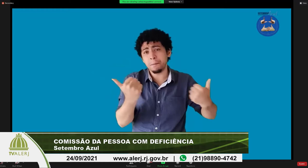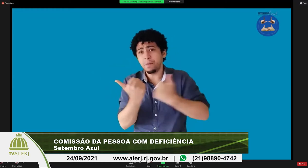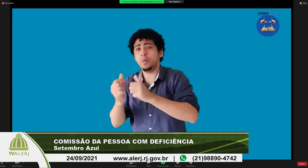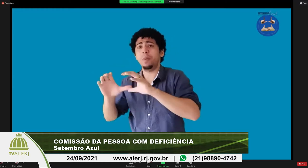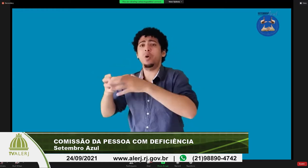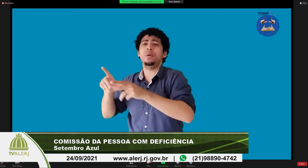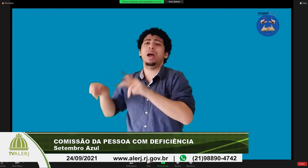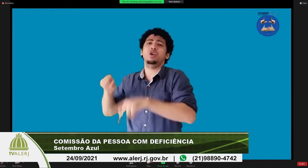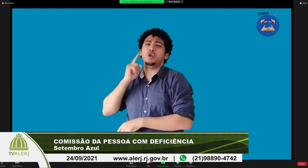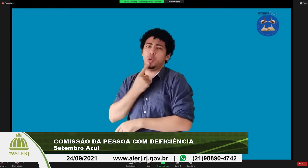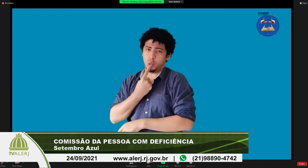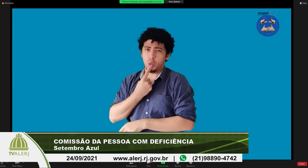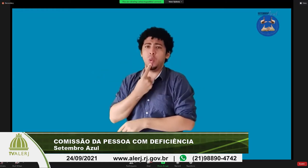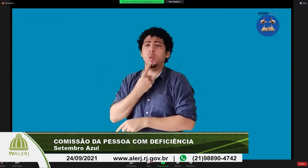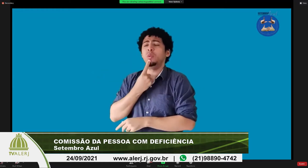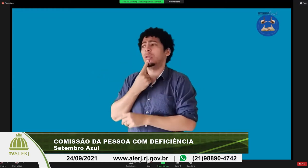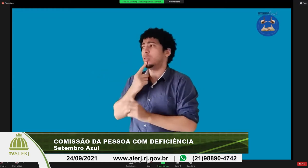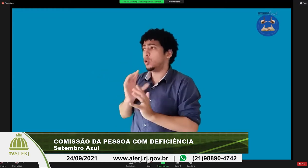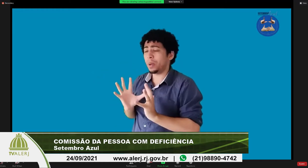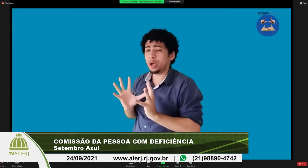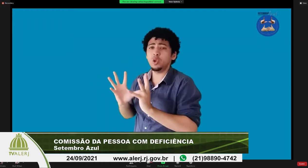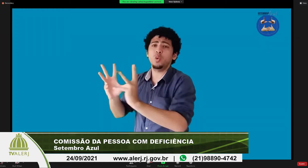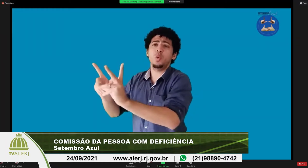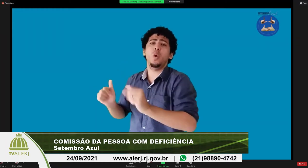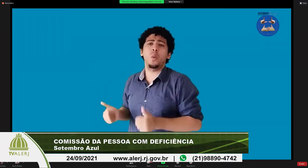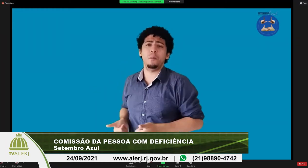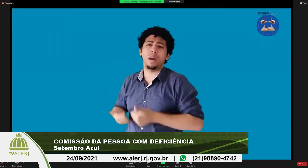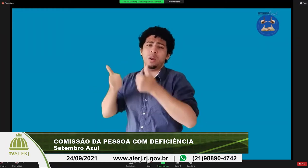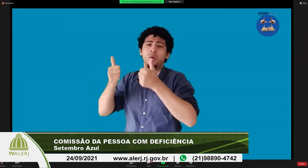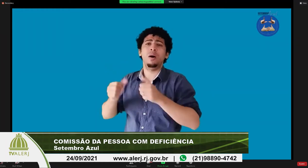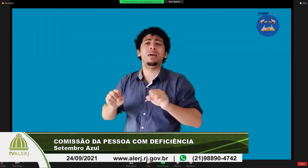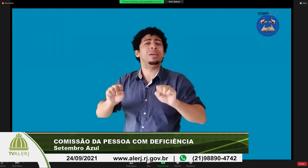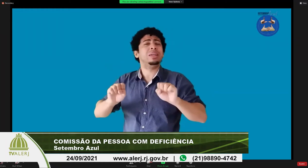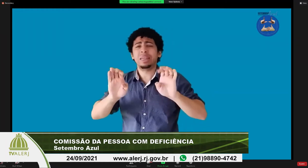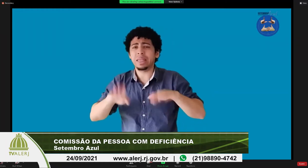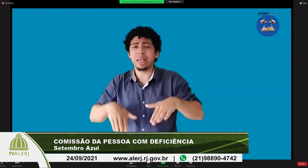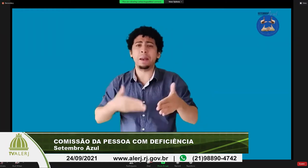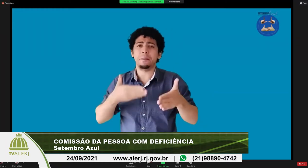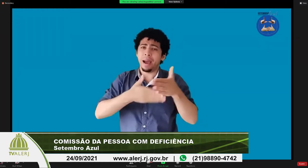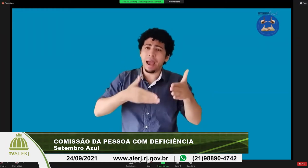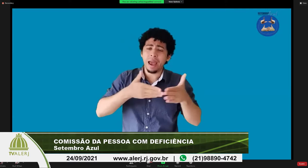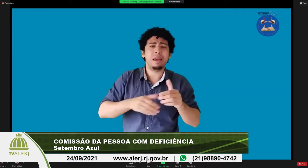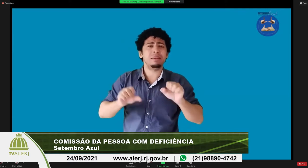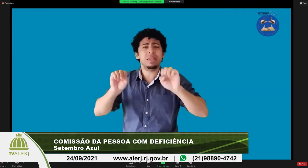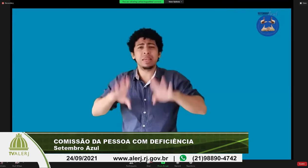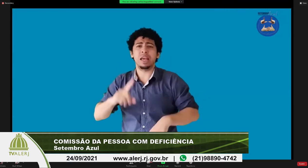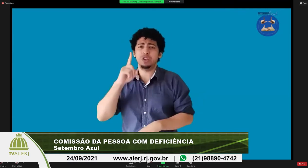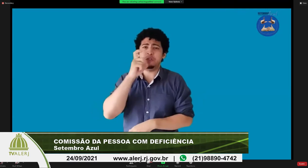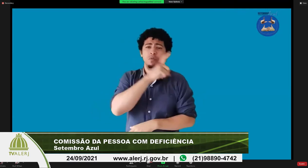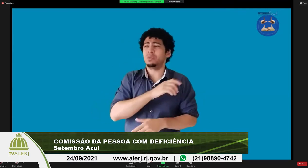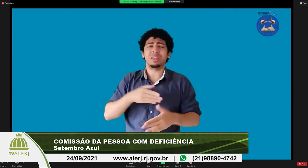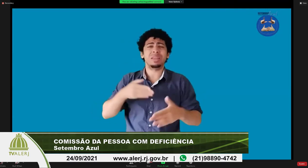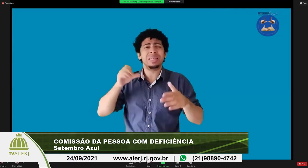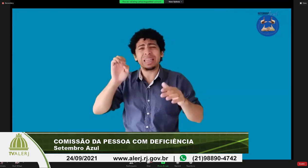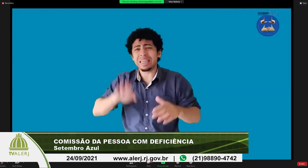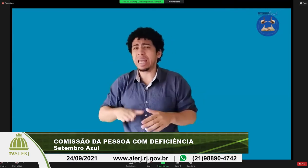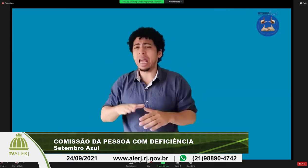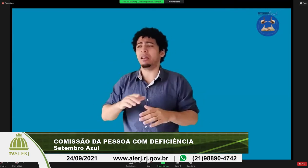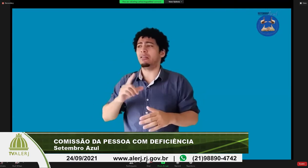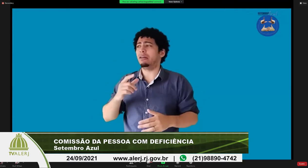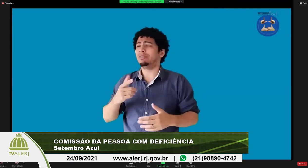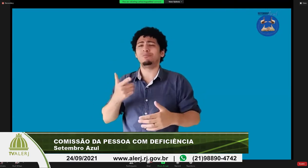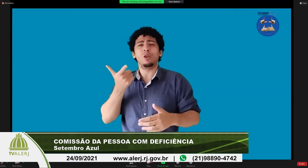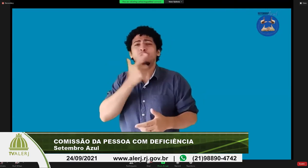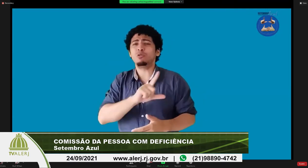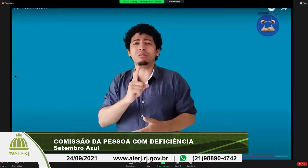e vocês deputados estaduais apoiem também as propostas da população surda que possamos juntos em união conseguimos quebrar